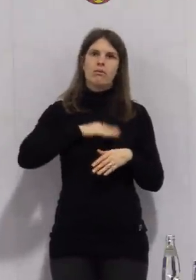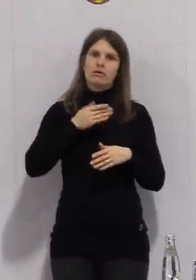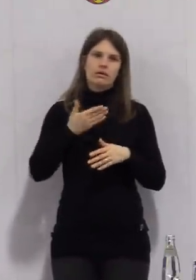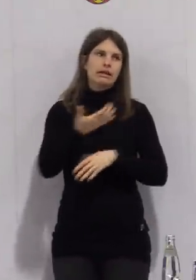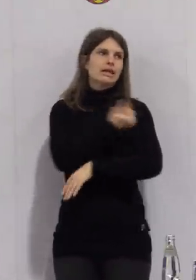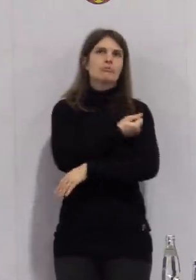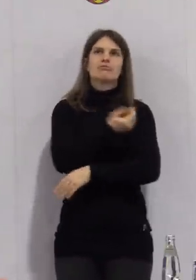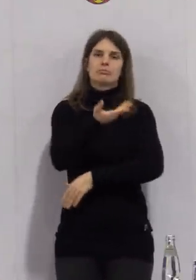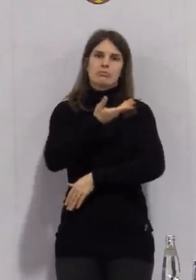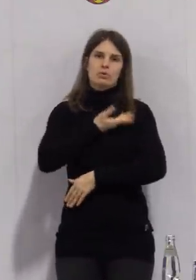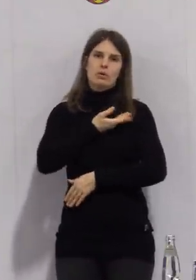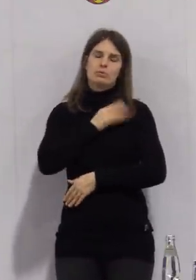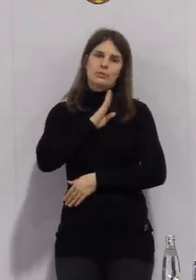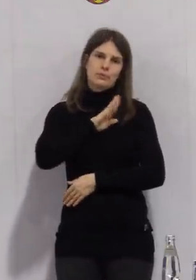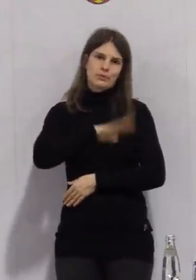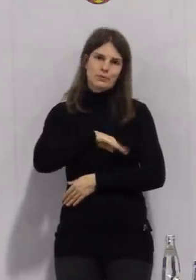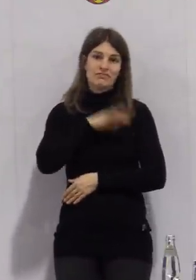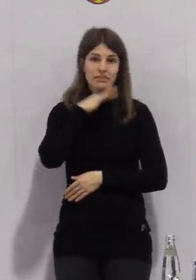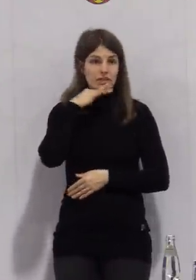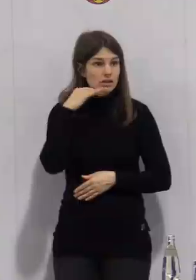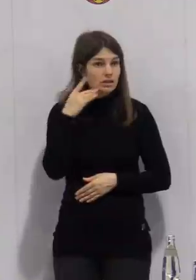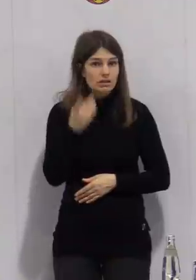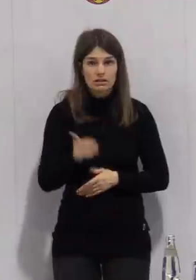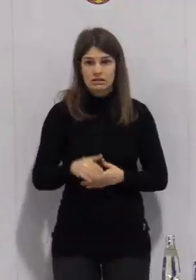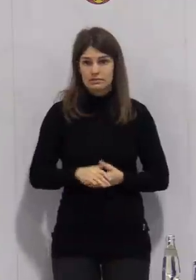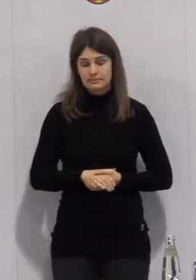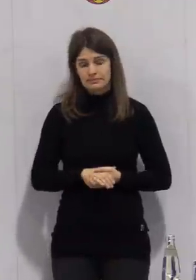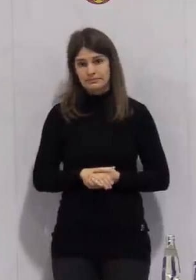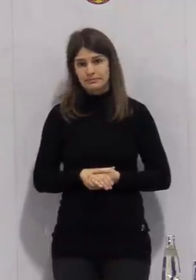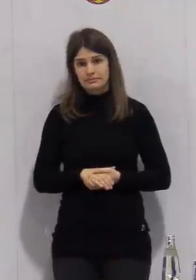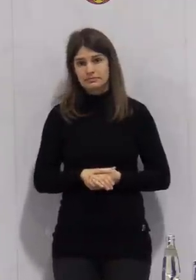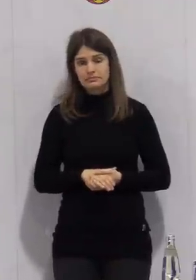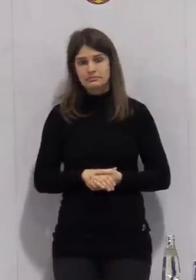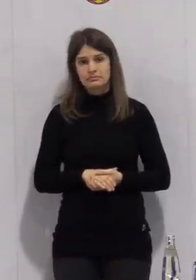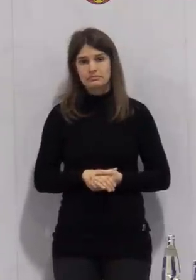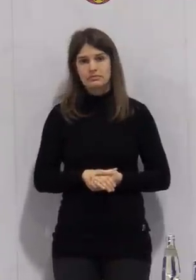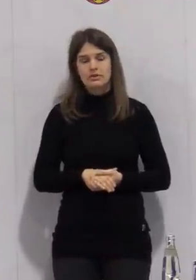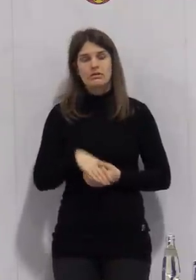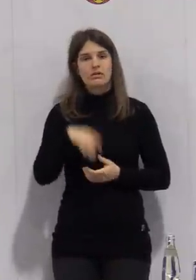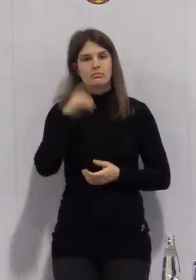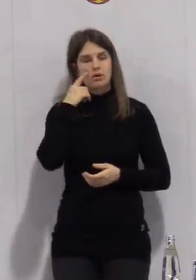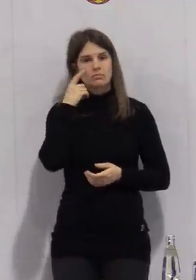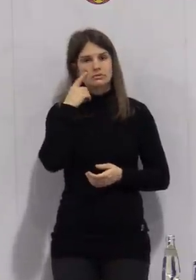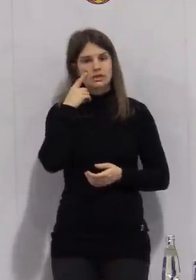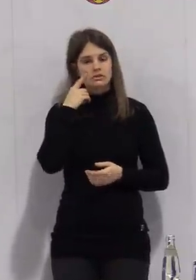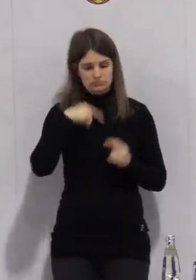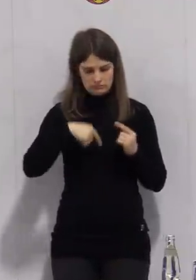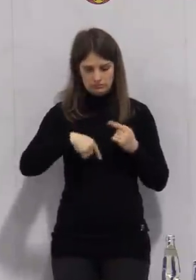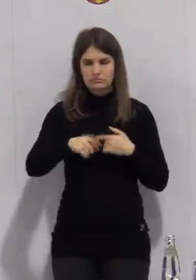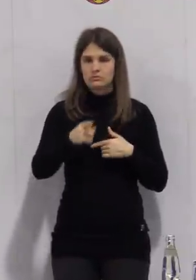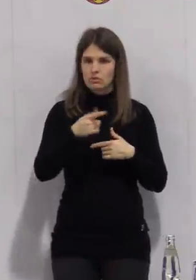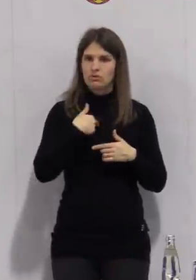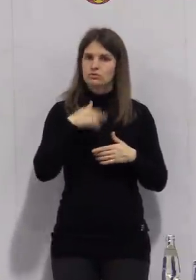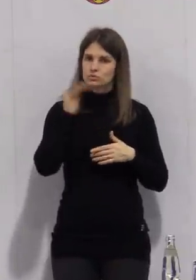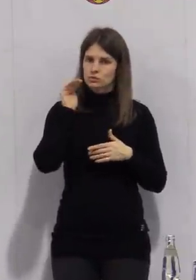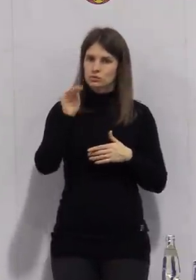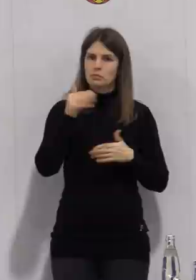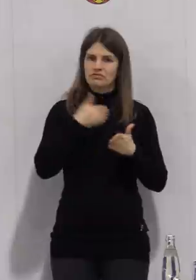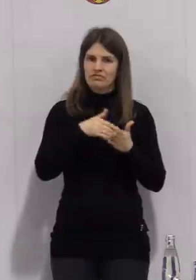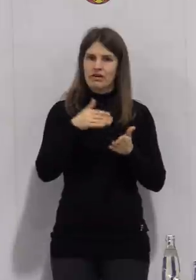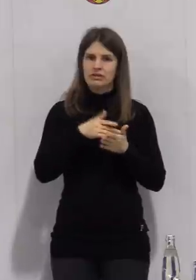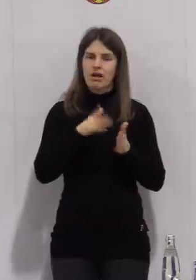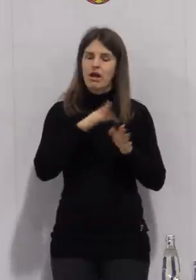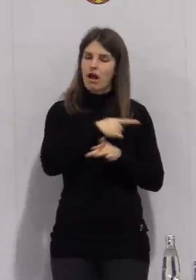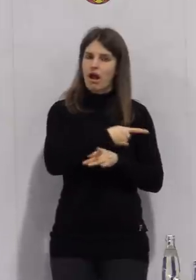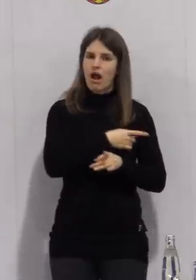und es können künftig alle Einheits und Verbandsgemeinden